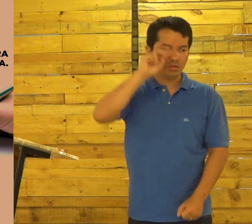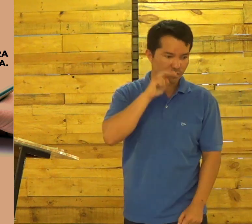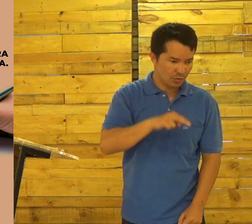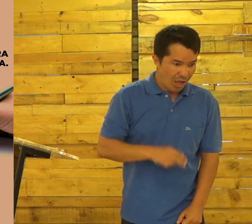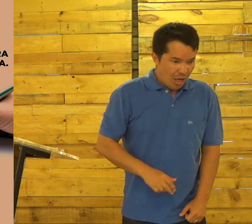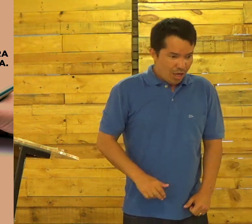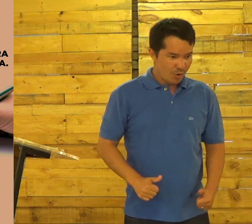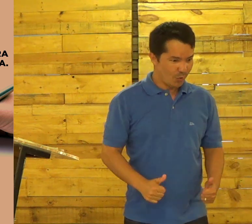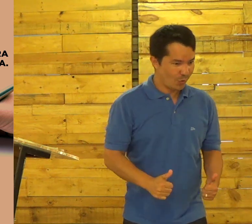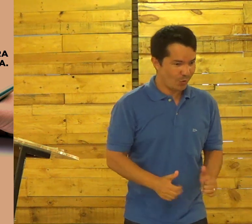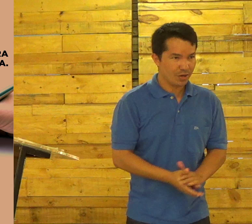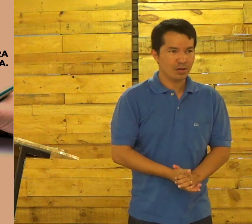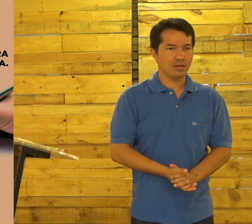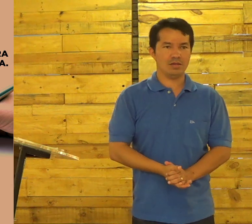O que você precisa fazer?